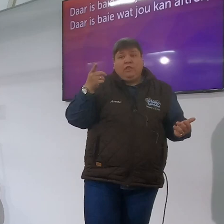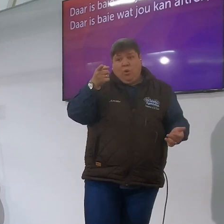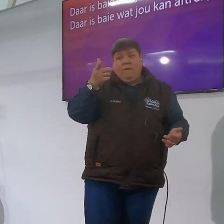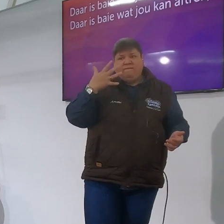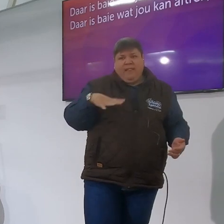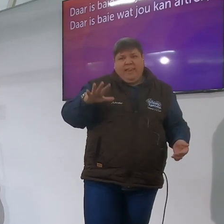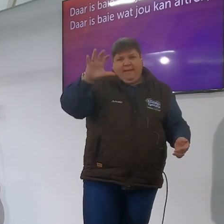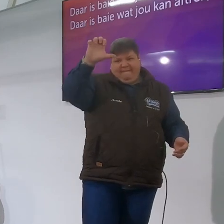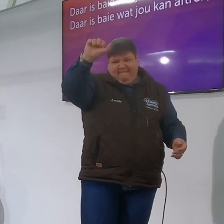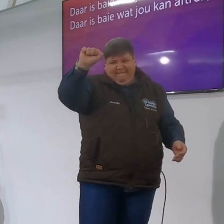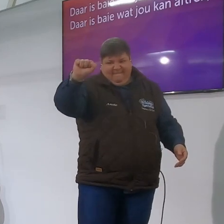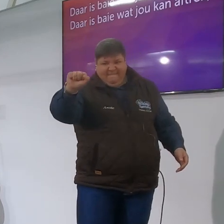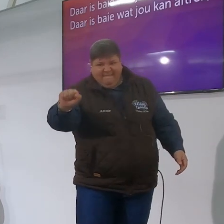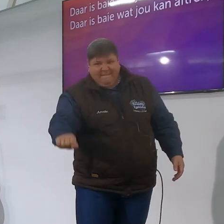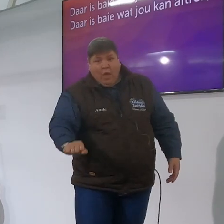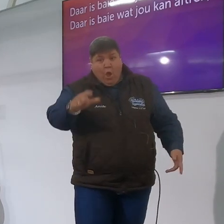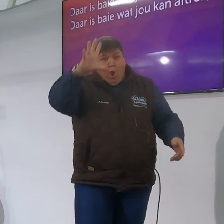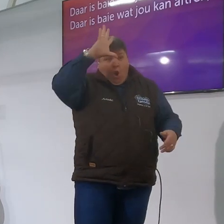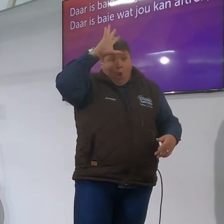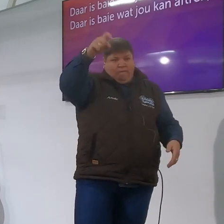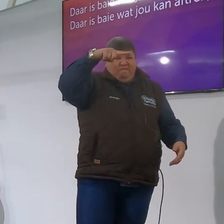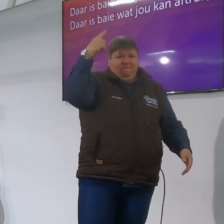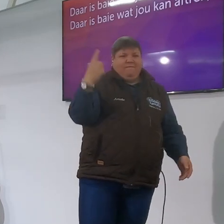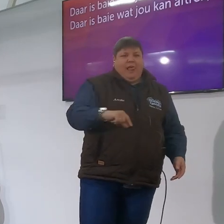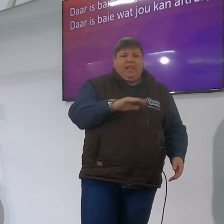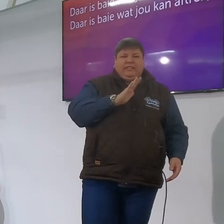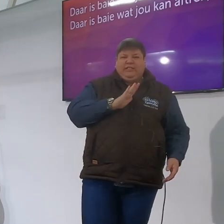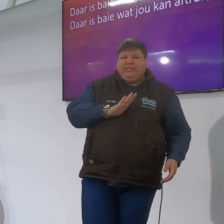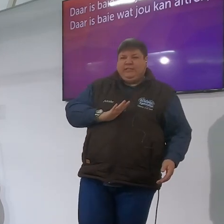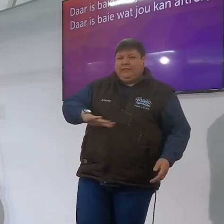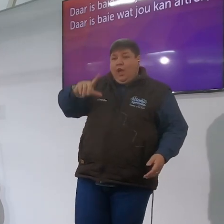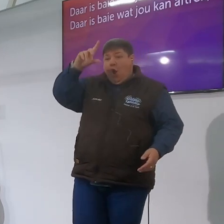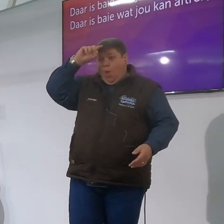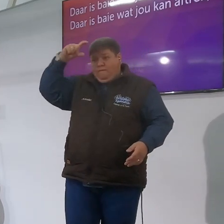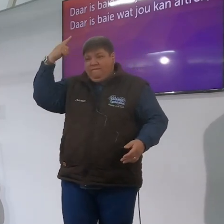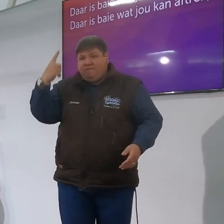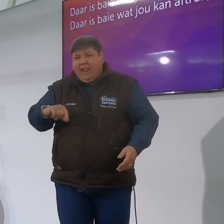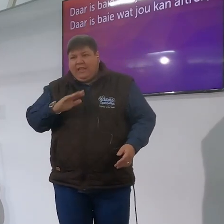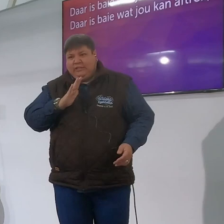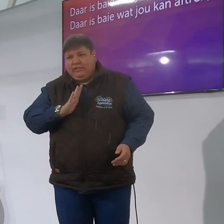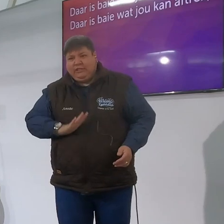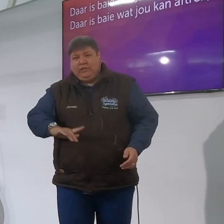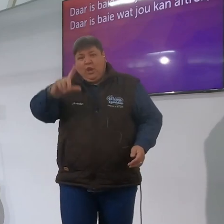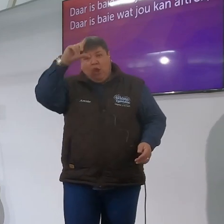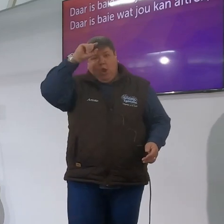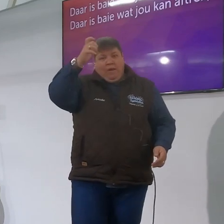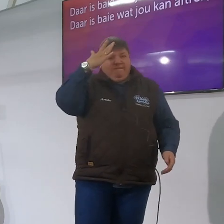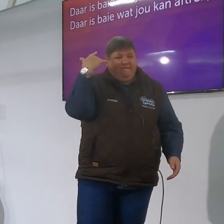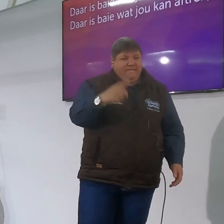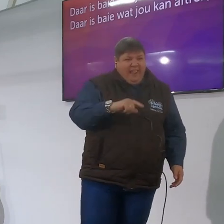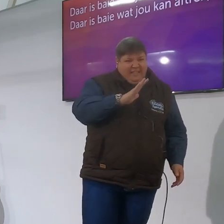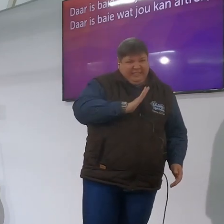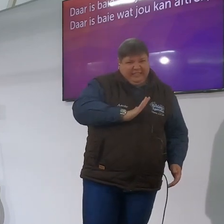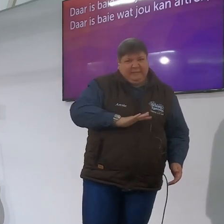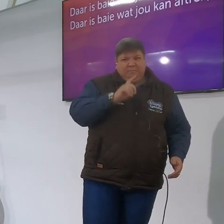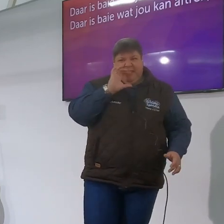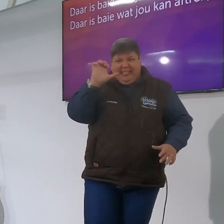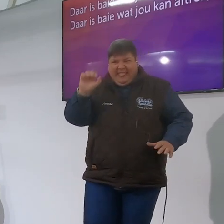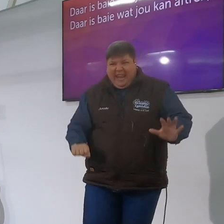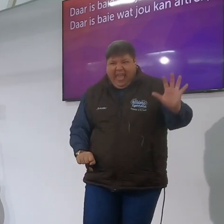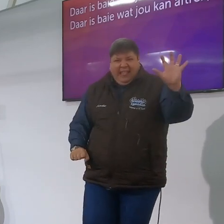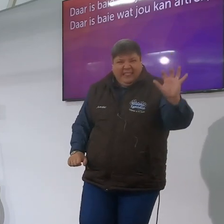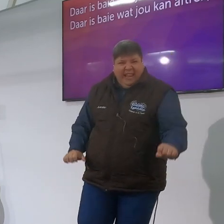afdraak da's baie mense wat na jou kyk en sal hanne klap as jy dit nie maak maar dit is nie vir hulle nie en jy moet ook